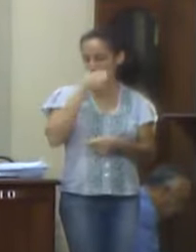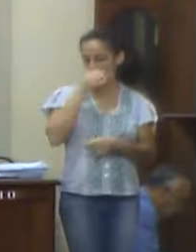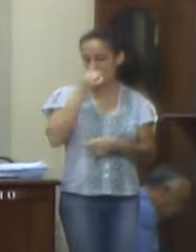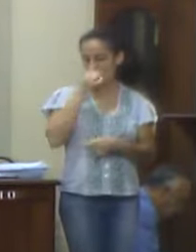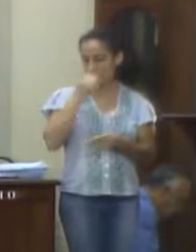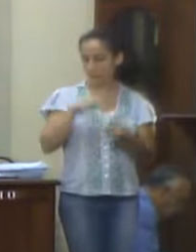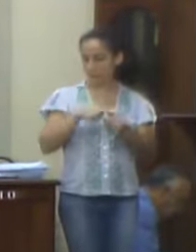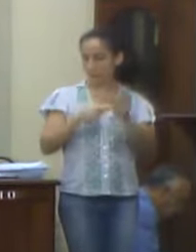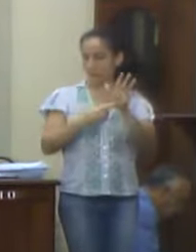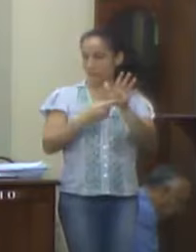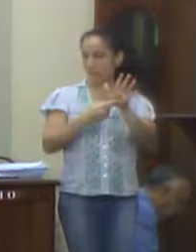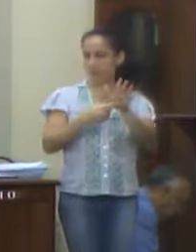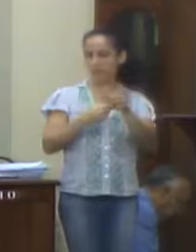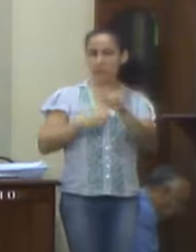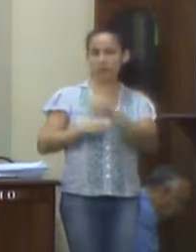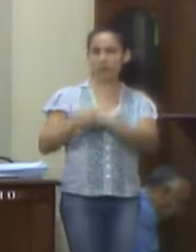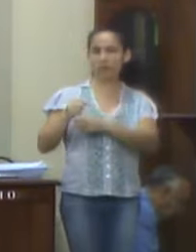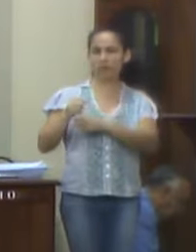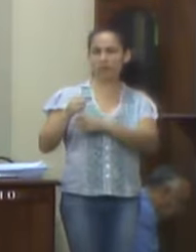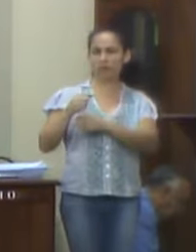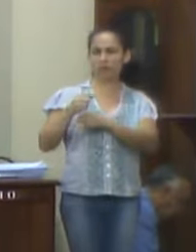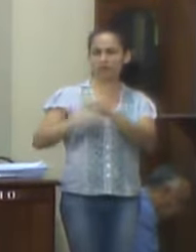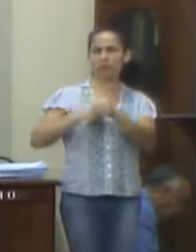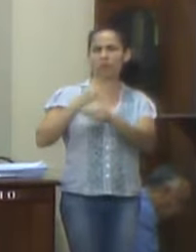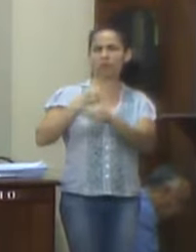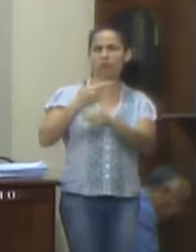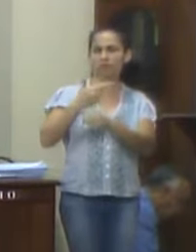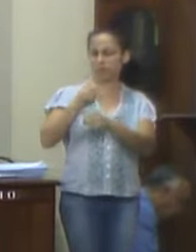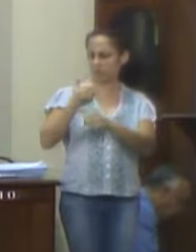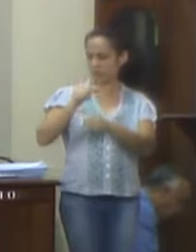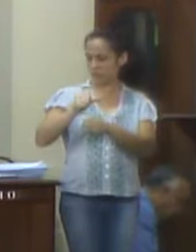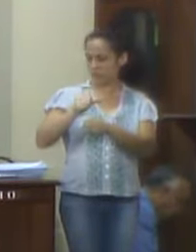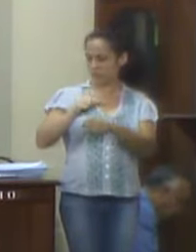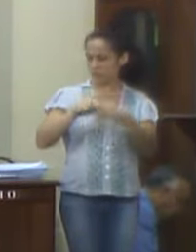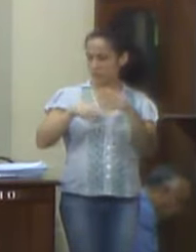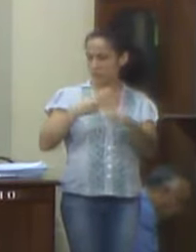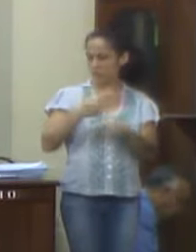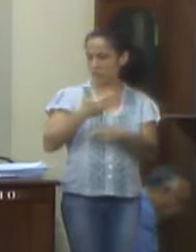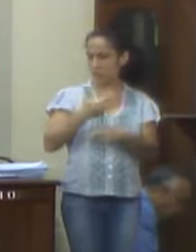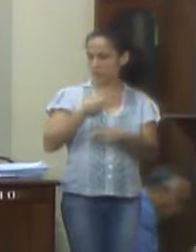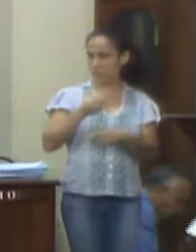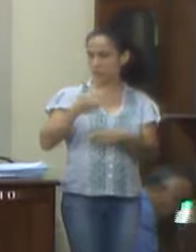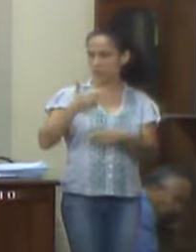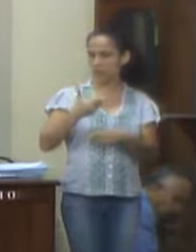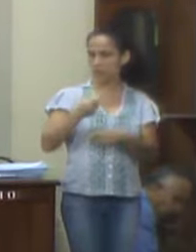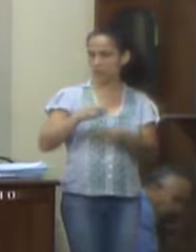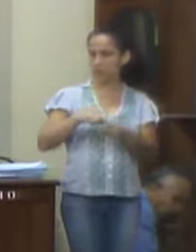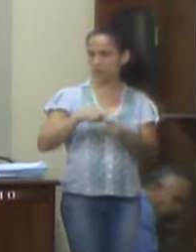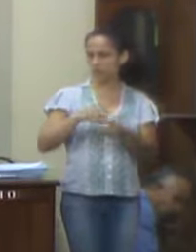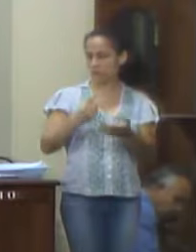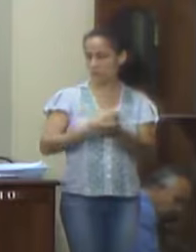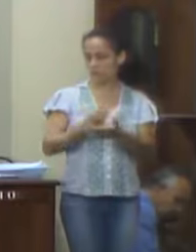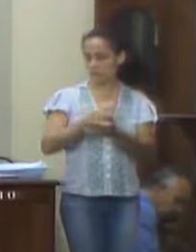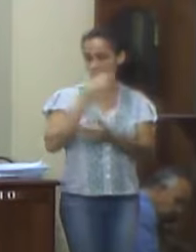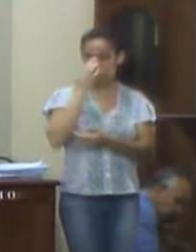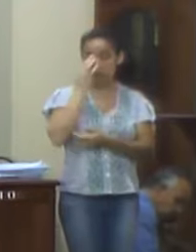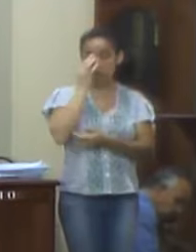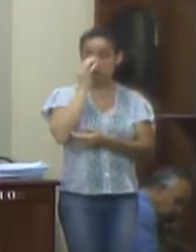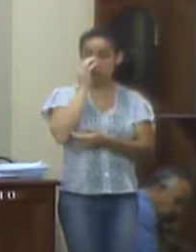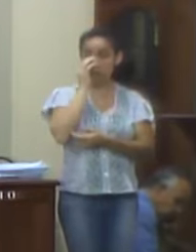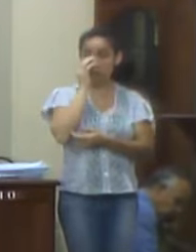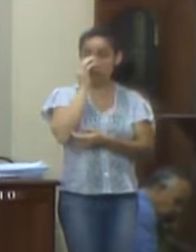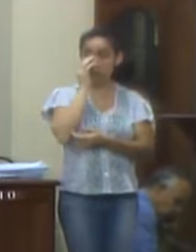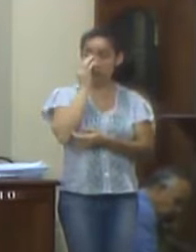referentes ao exercício de 2019, a serem apreciadas em 2020, irregularidades dessa natureza poderão